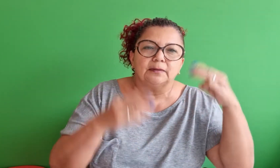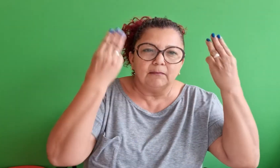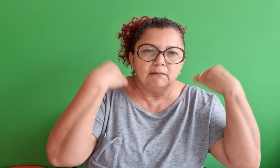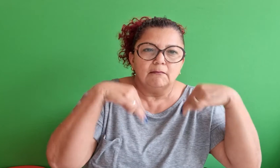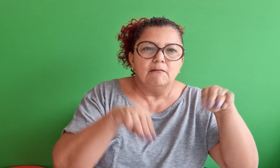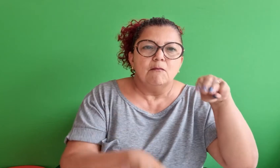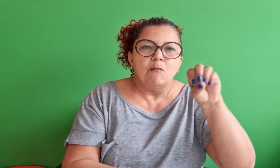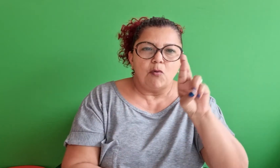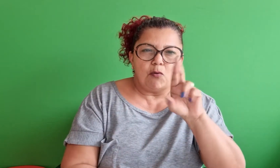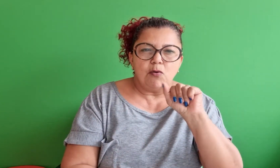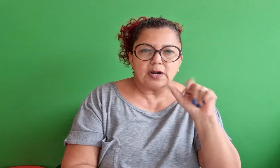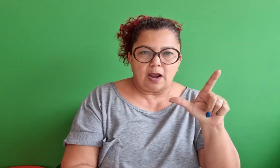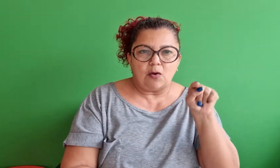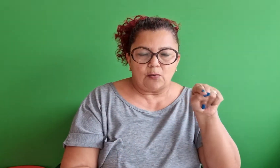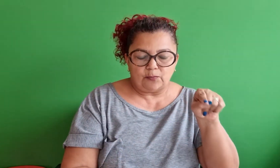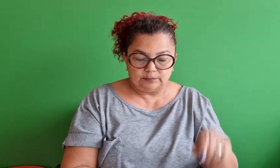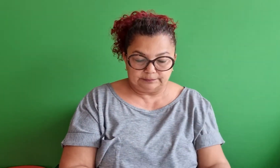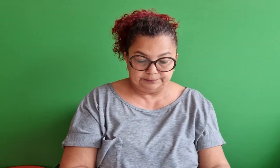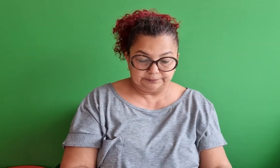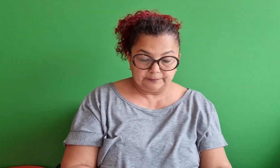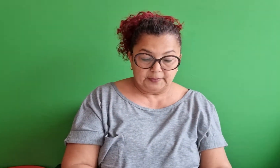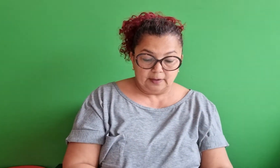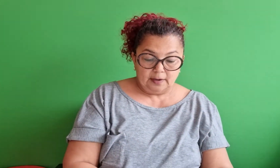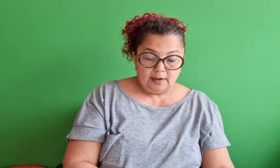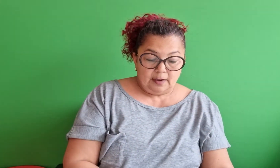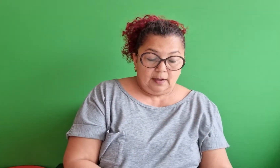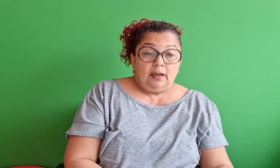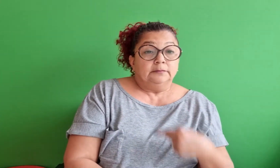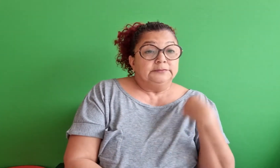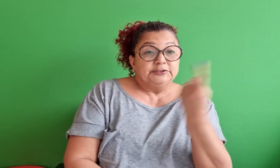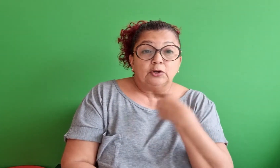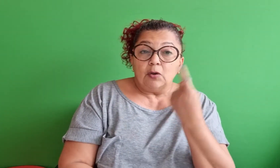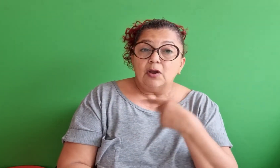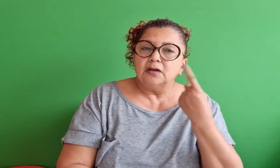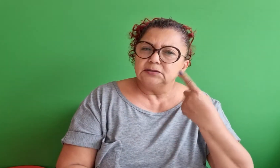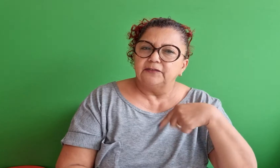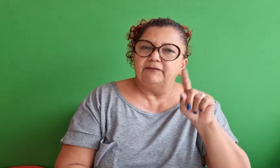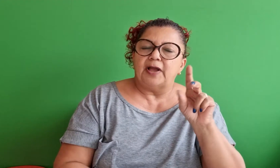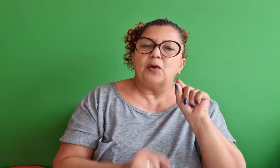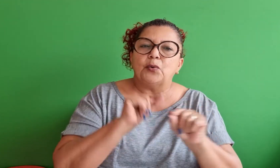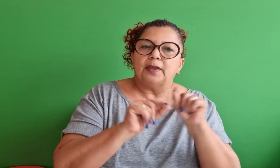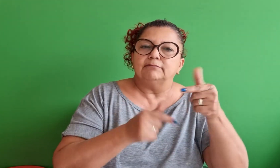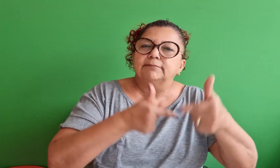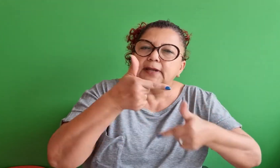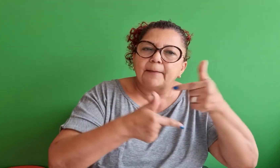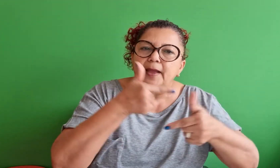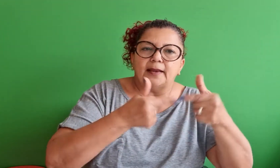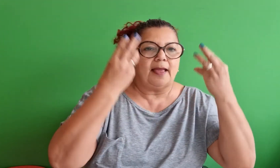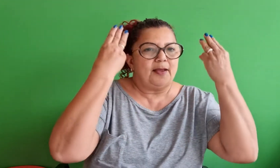Aristóteles começou a fazer essa pesquisa no perspectiva moral, para o nosso